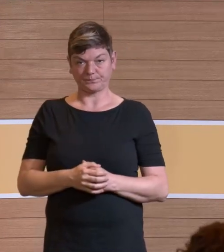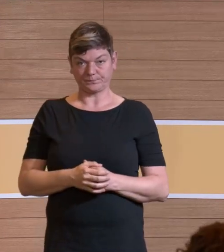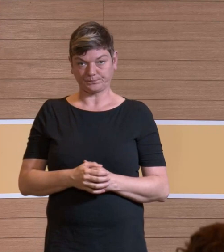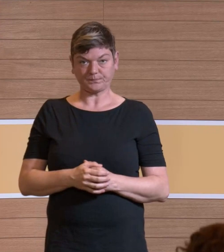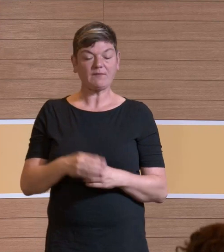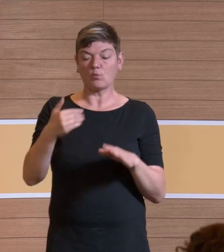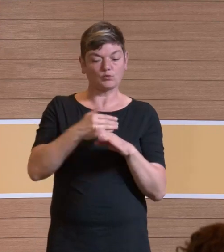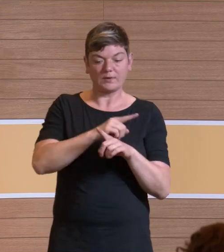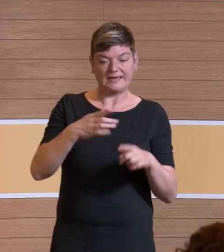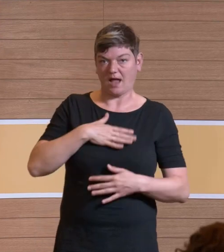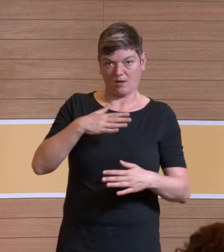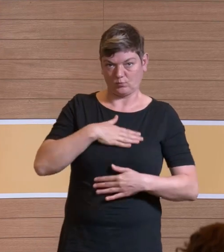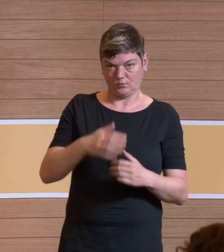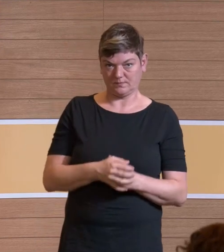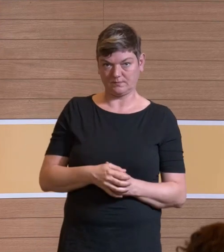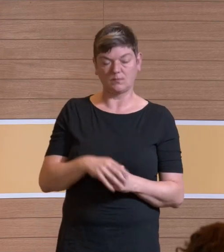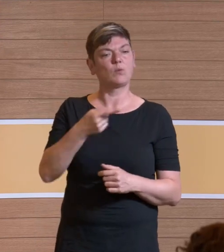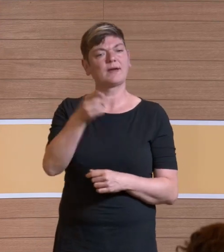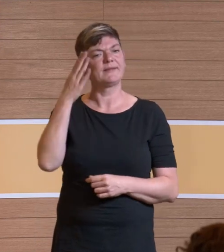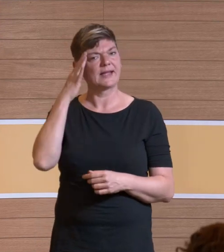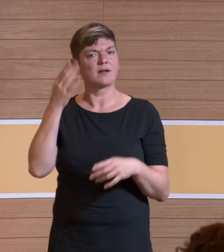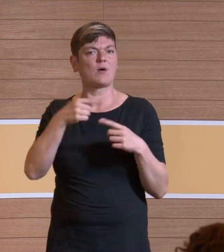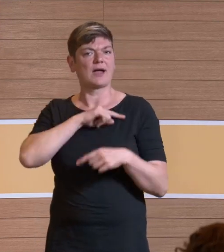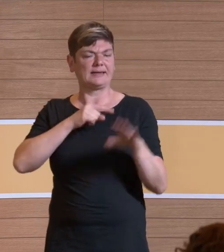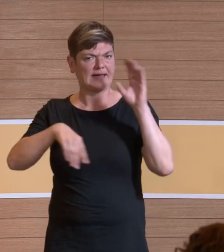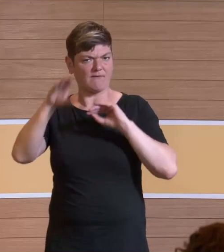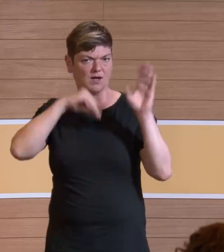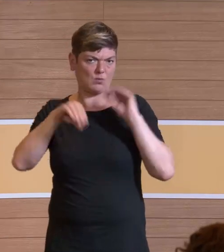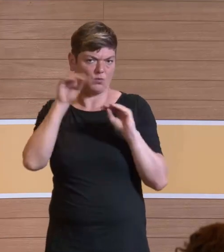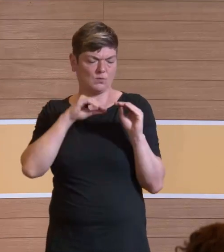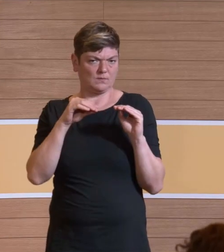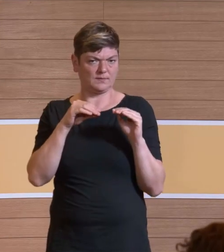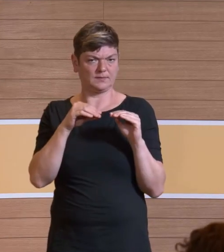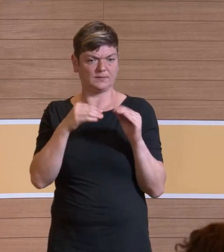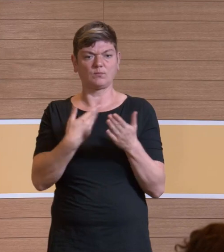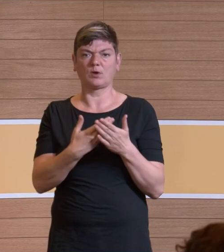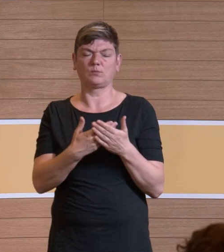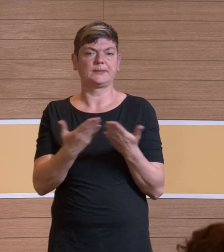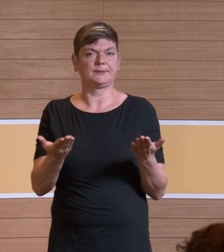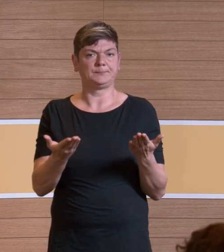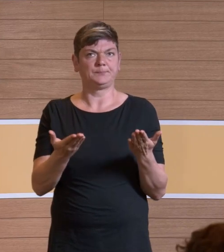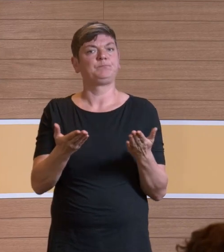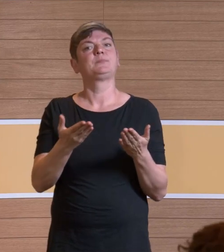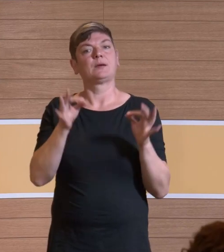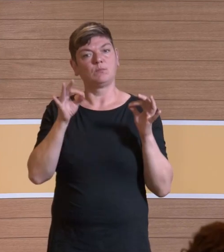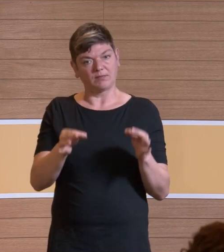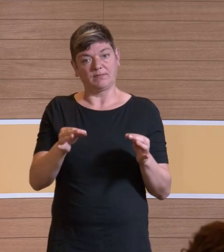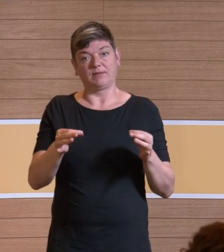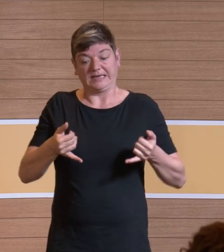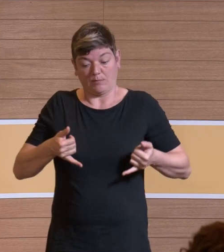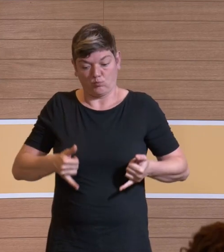nicht. Oder vielleicht kennt das auch der eine oder andere aus eigener Erfahrung. Sie kriegen gerade ein Kind.